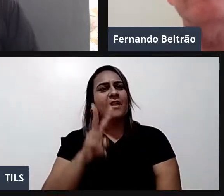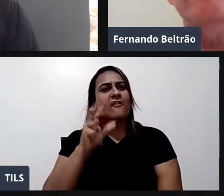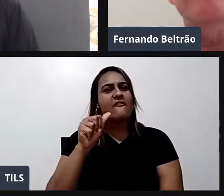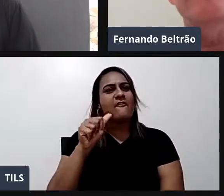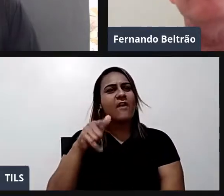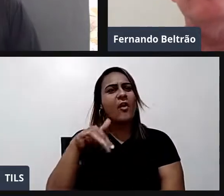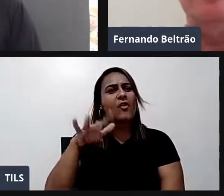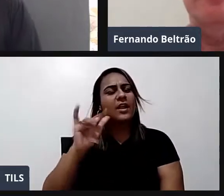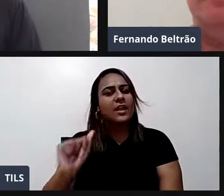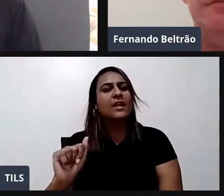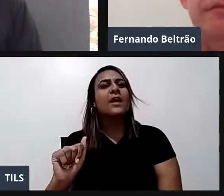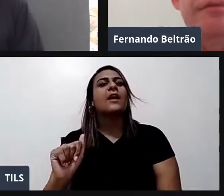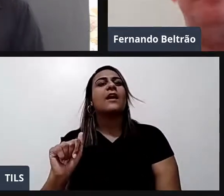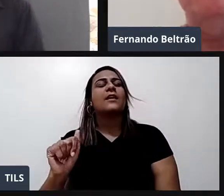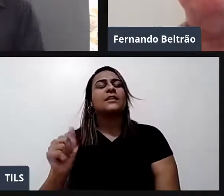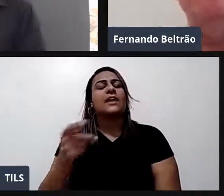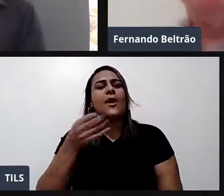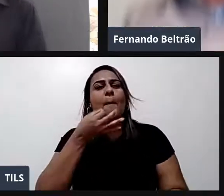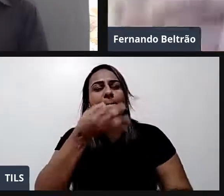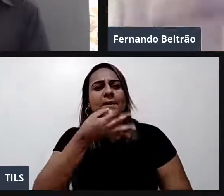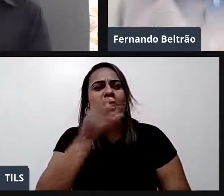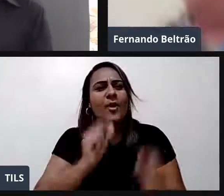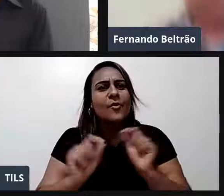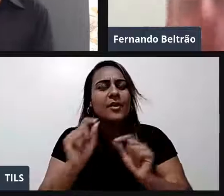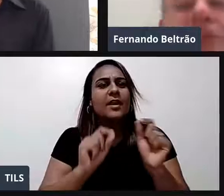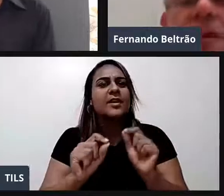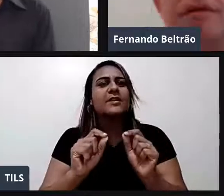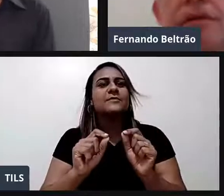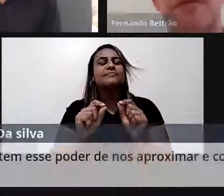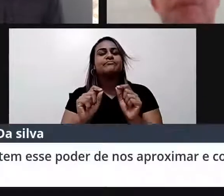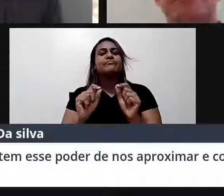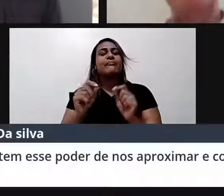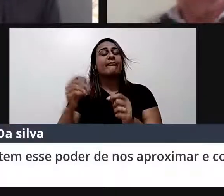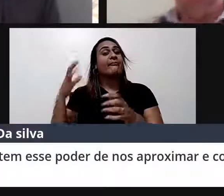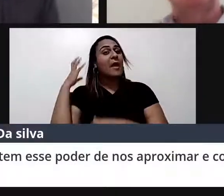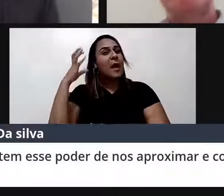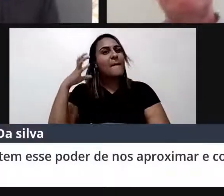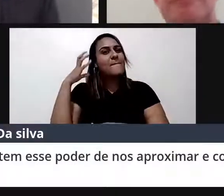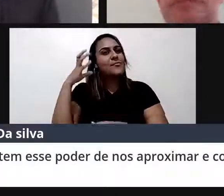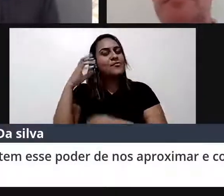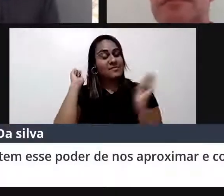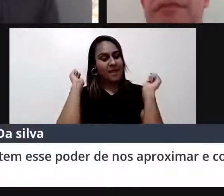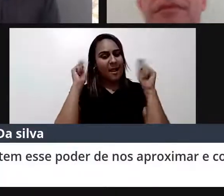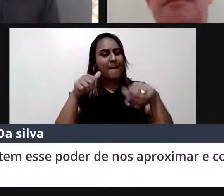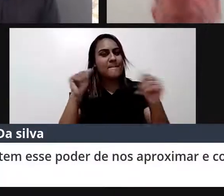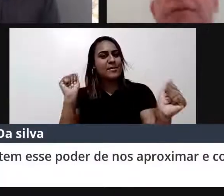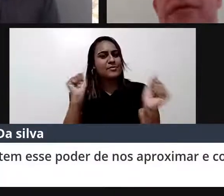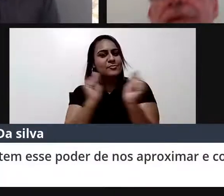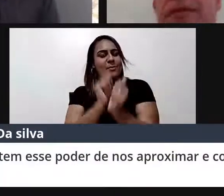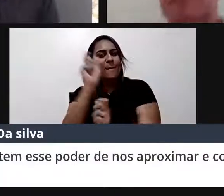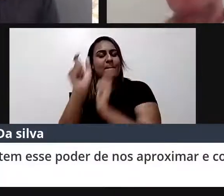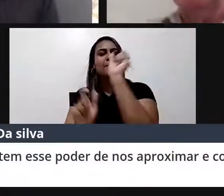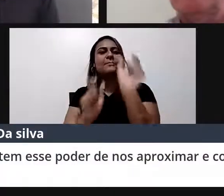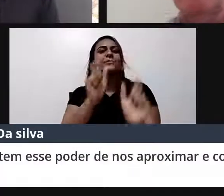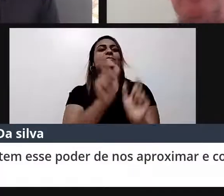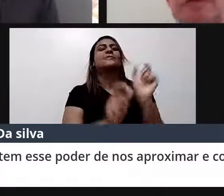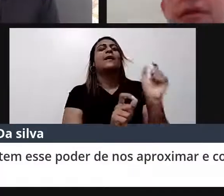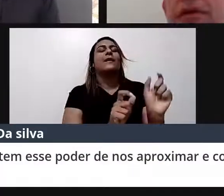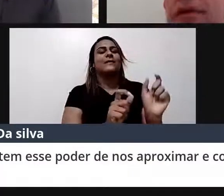poder. De nos aproximar. E conhecer pessoas. Concordo plenamente. Eu consigo. Conseguir viajar muito. Por conta da